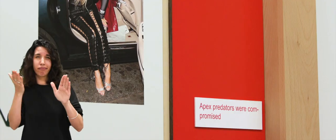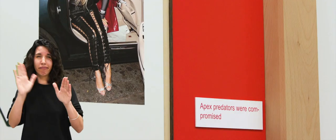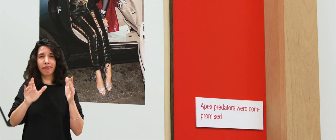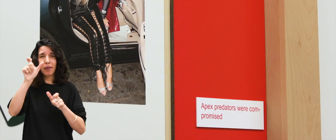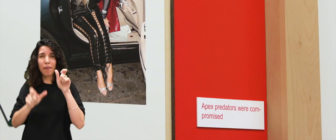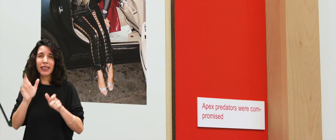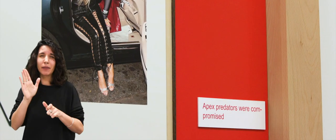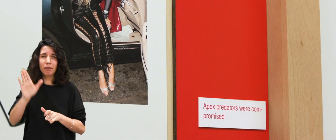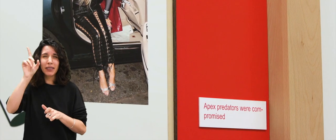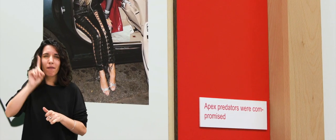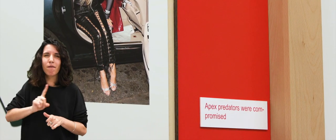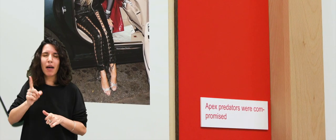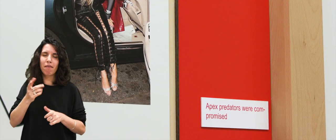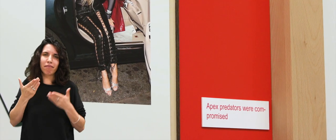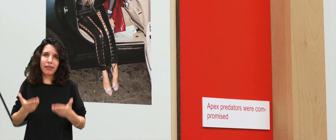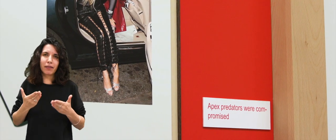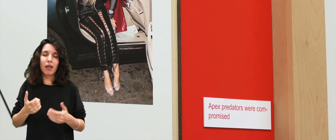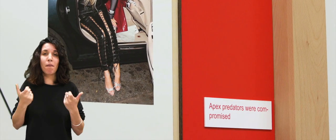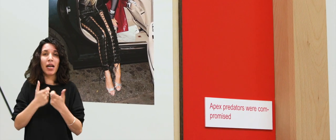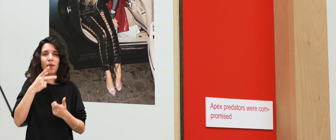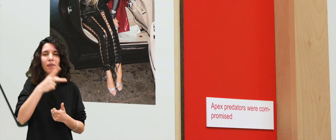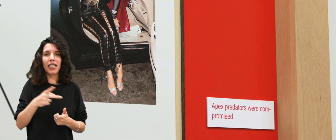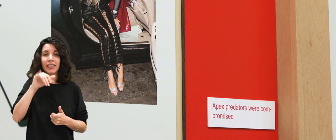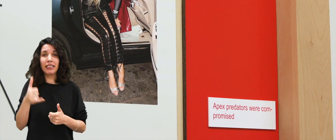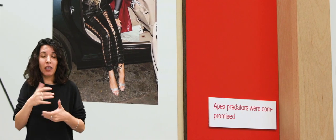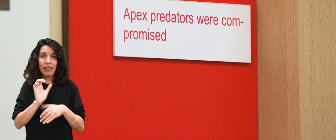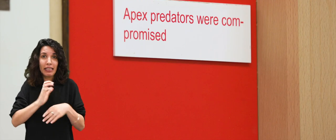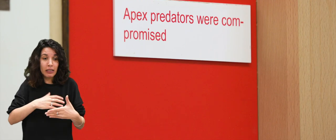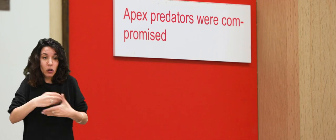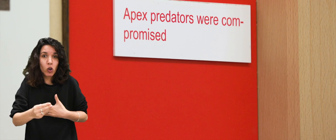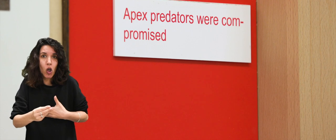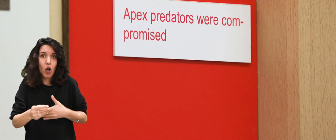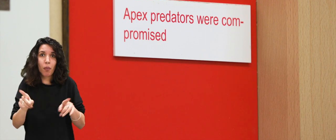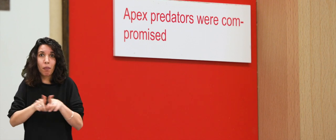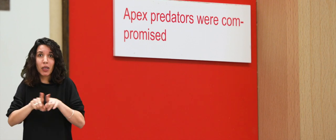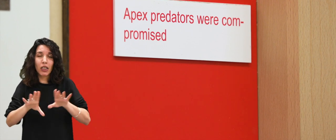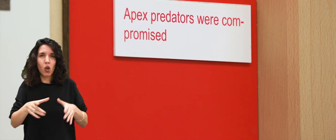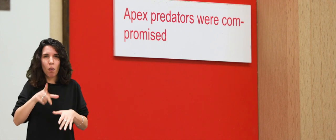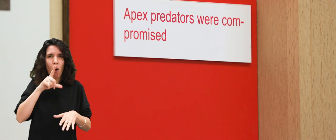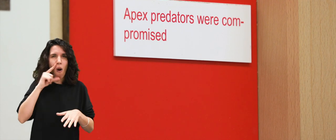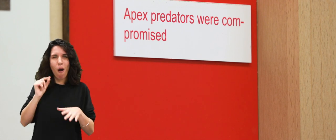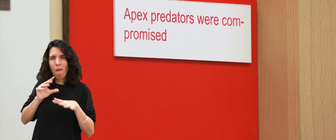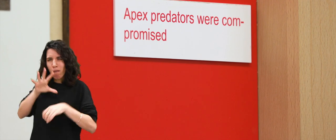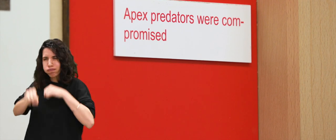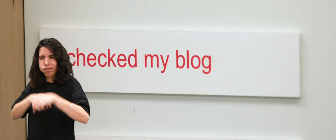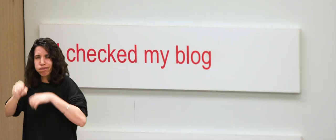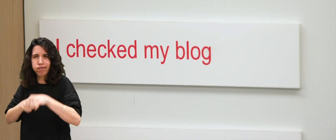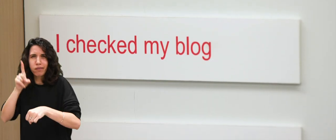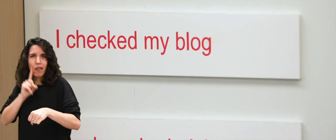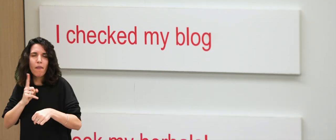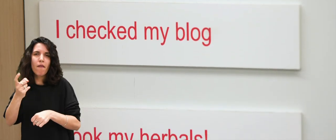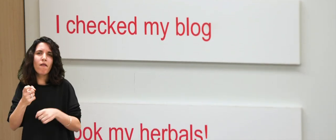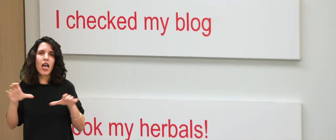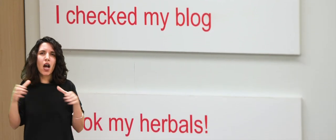contemporaines de la féminité, avec Kylie Jenner, qui sort de son taxi, mais également la prédation du masculin sur le féminin, fortement influencée